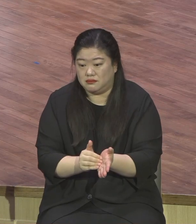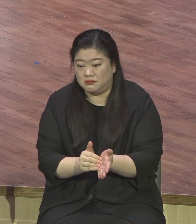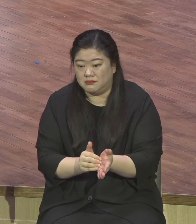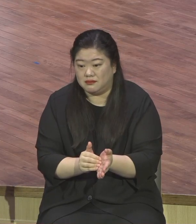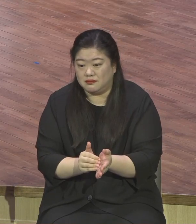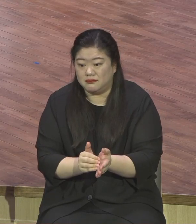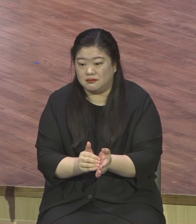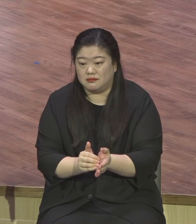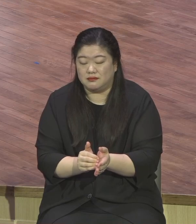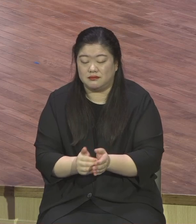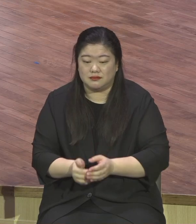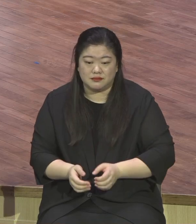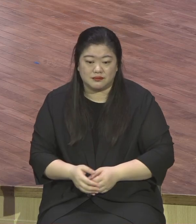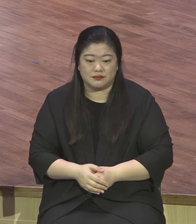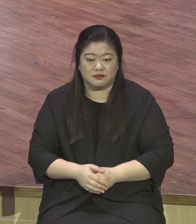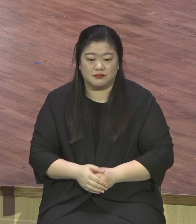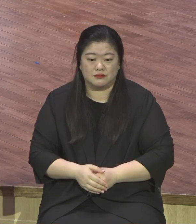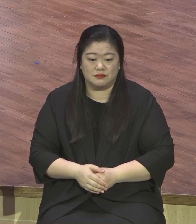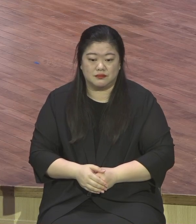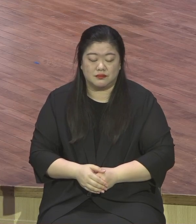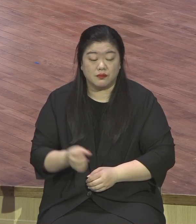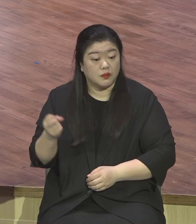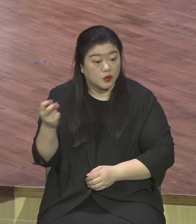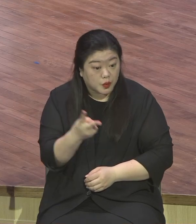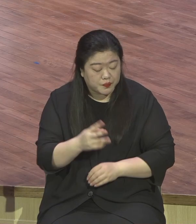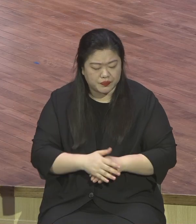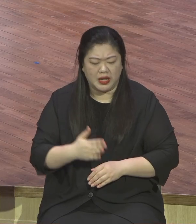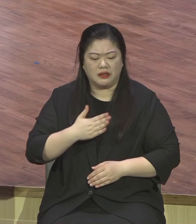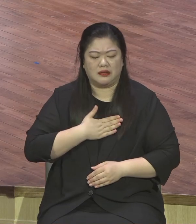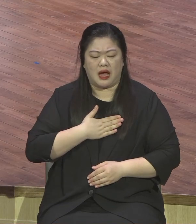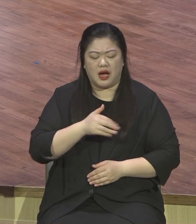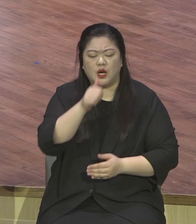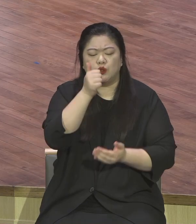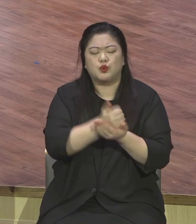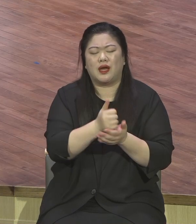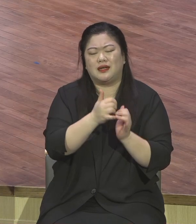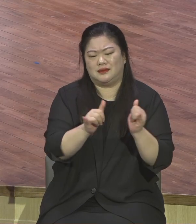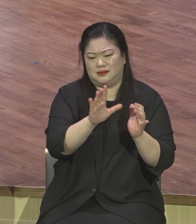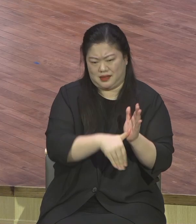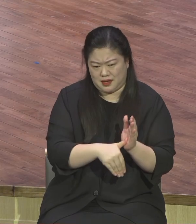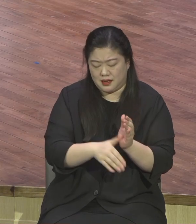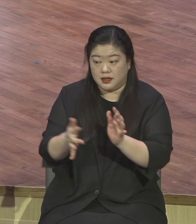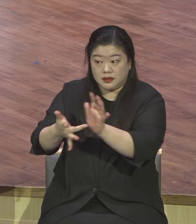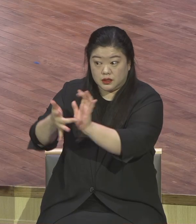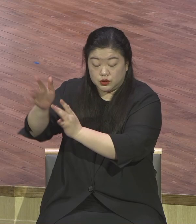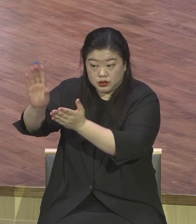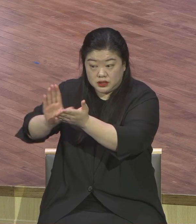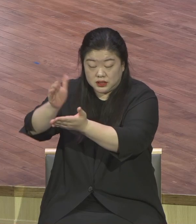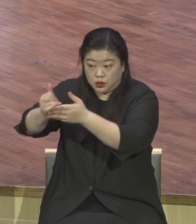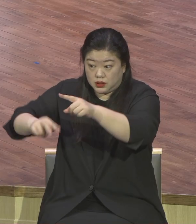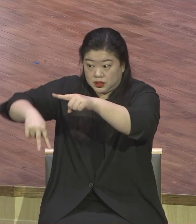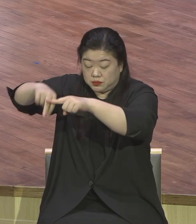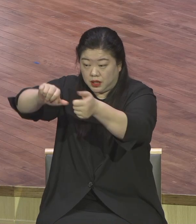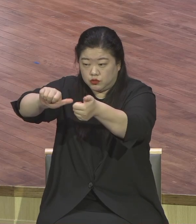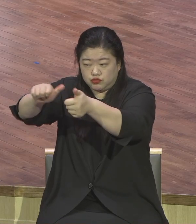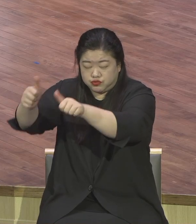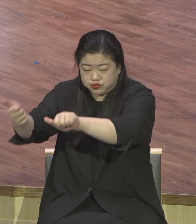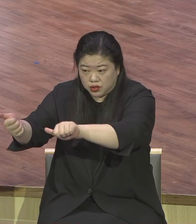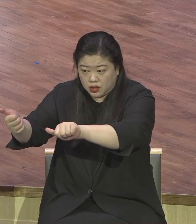우리가 아직 주인 됐을 때 글속에서 십자가에 죽으심으로 하나님께서 우리 향하시 자기 사랑을 확정하셨느니라